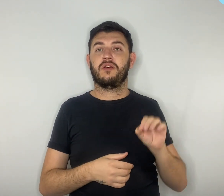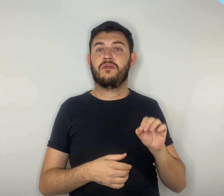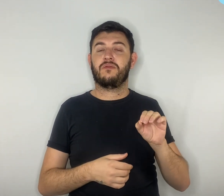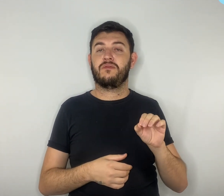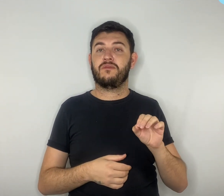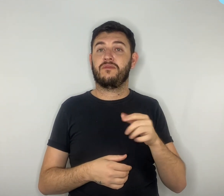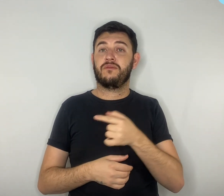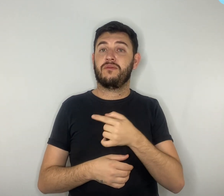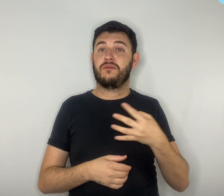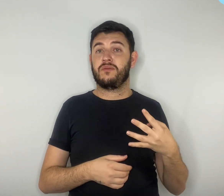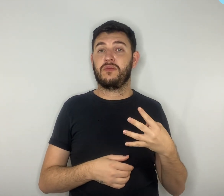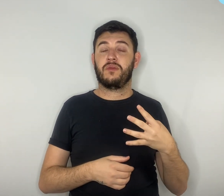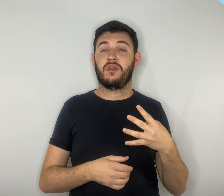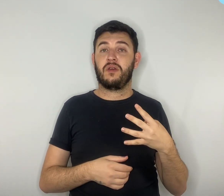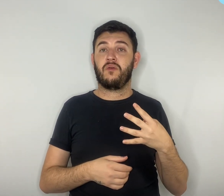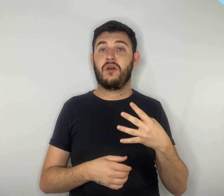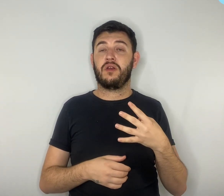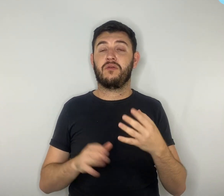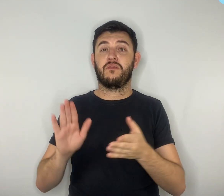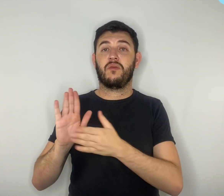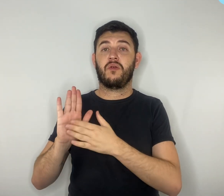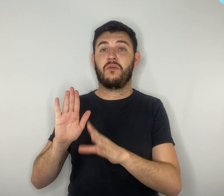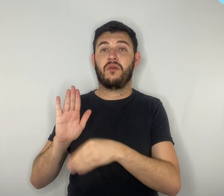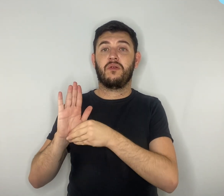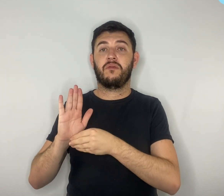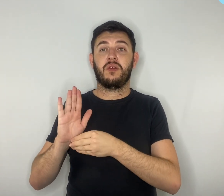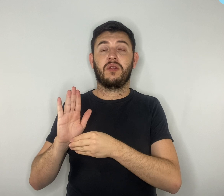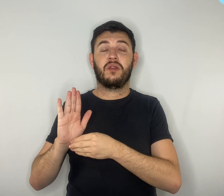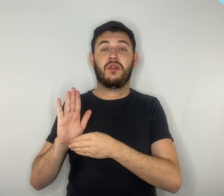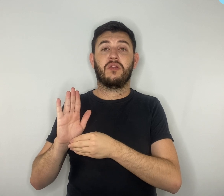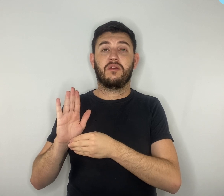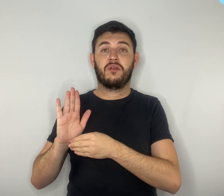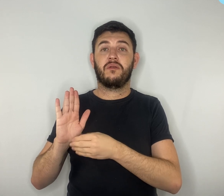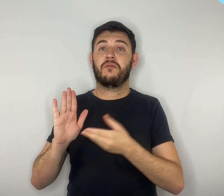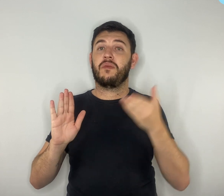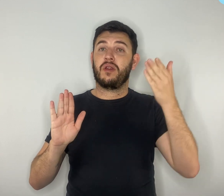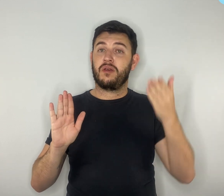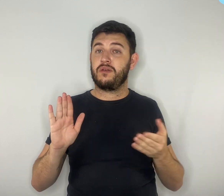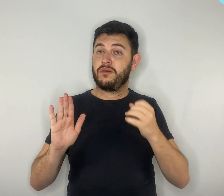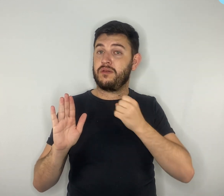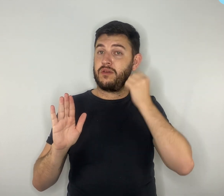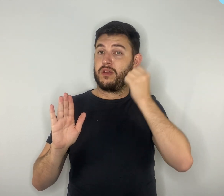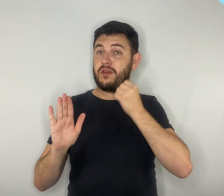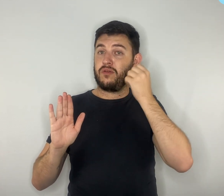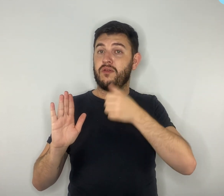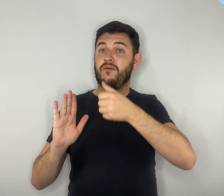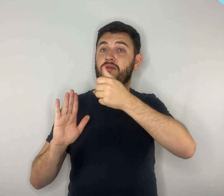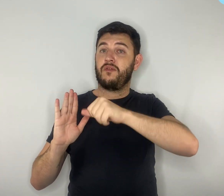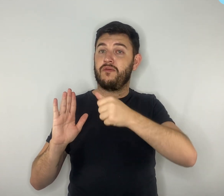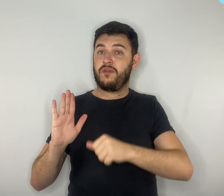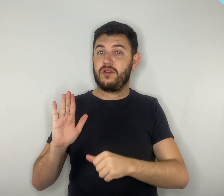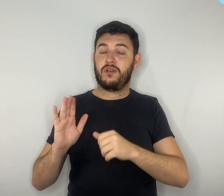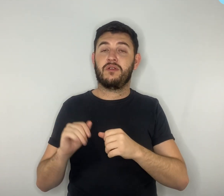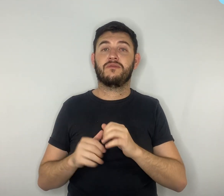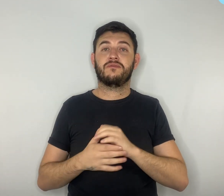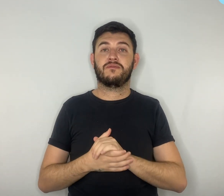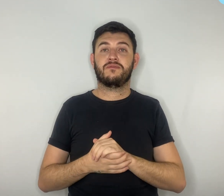emendas para o texto alternativo da senadora foram avaliados. Dessas, 14